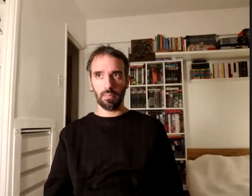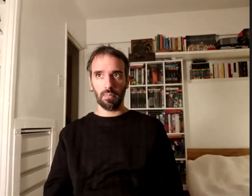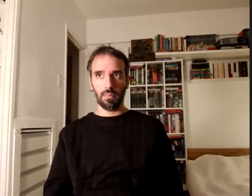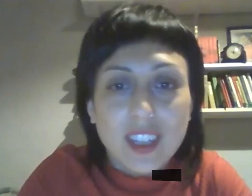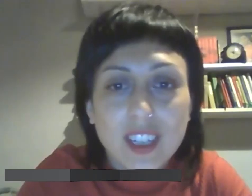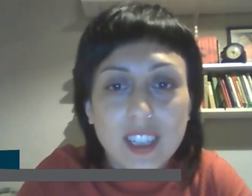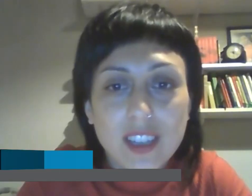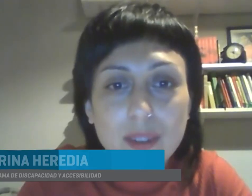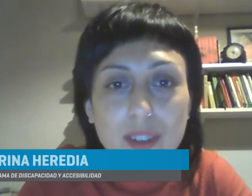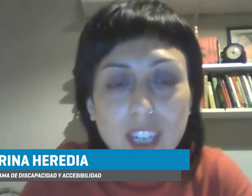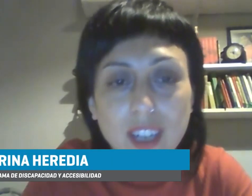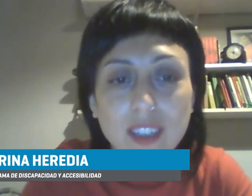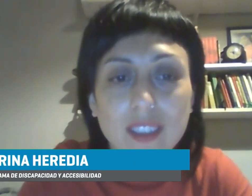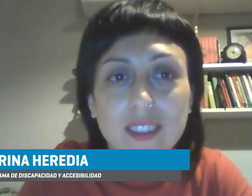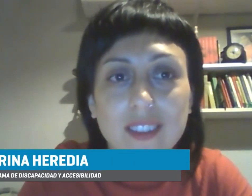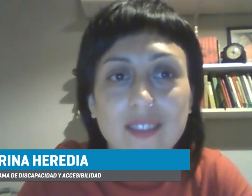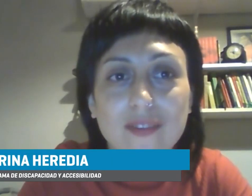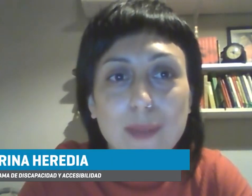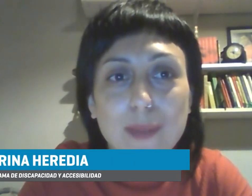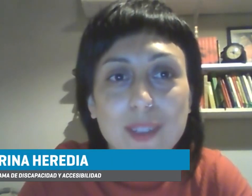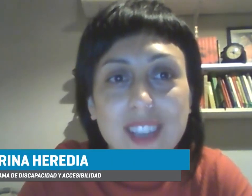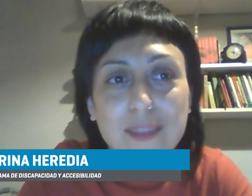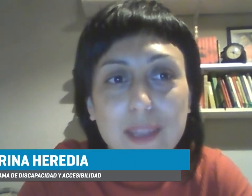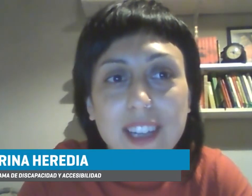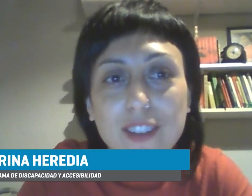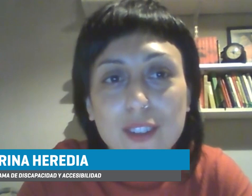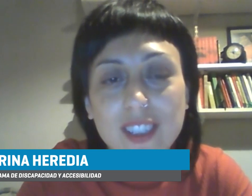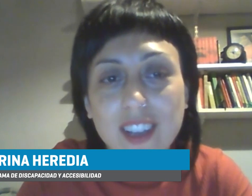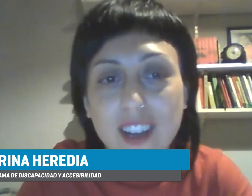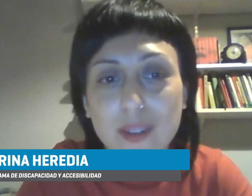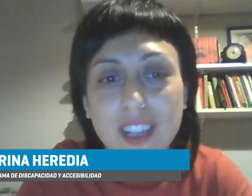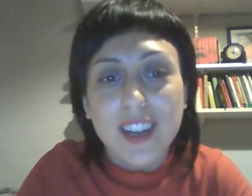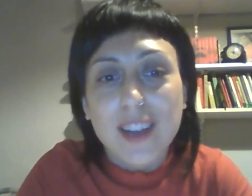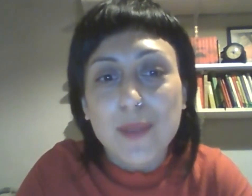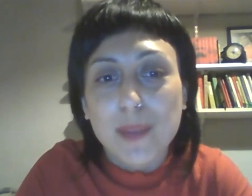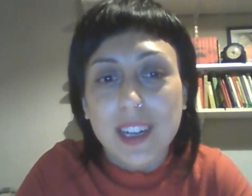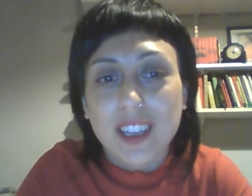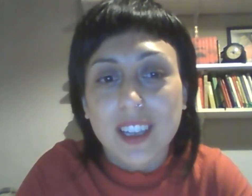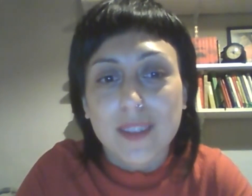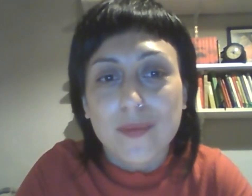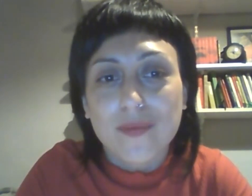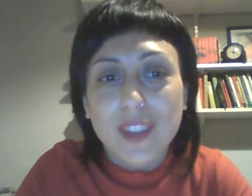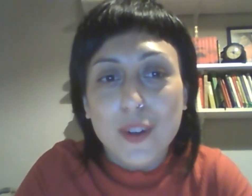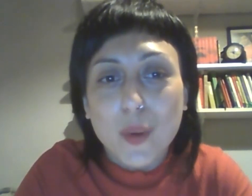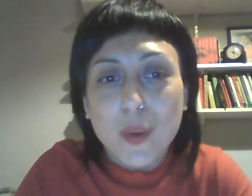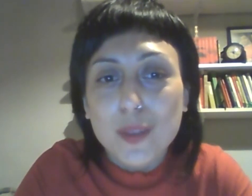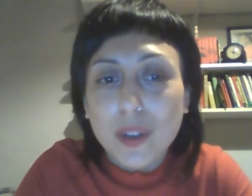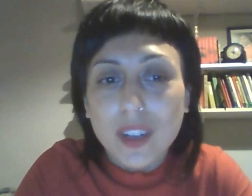gracias Verónica vamos a invitar entonces a Eugenia Napios para que nos cuente un poco qué está